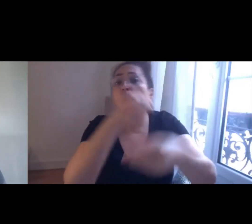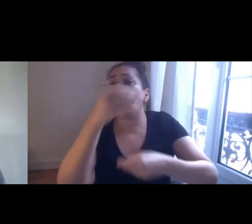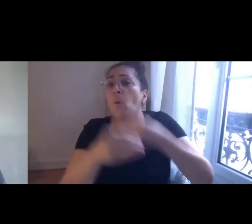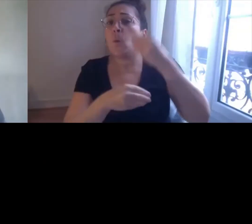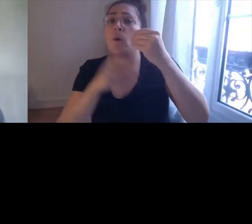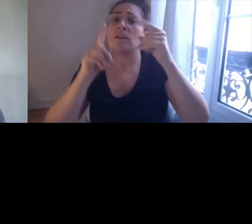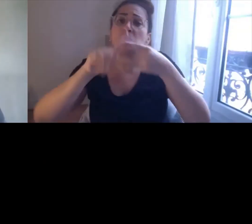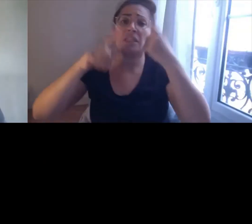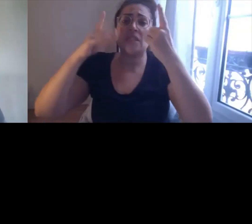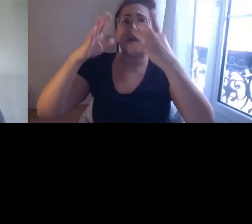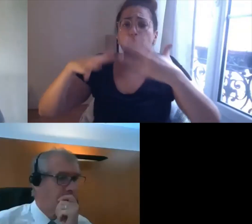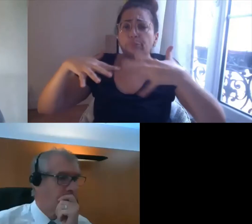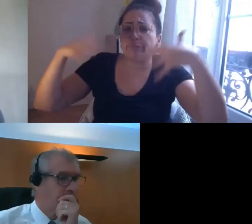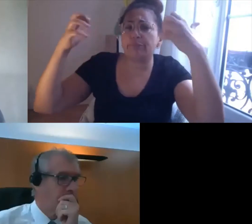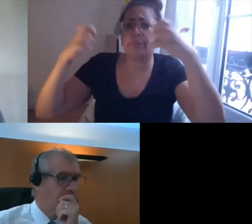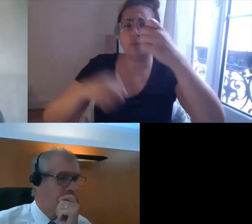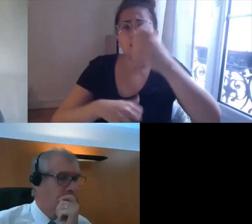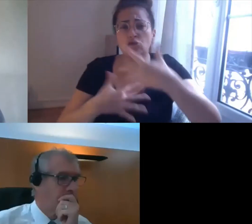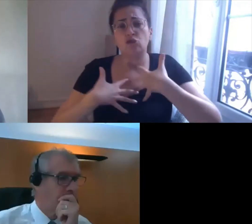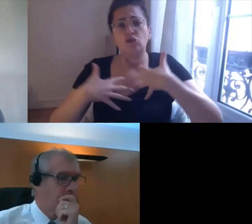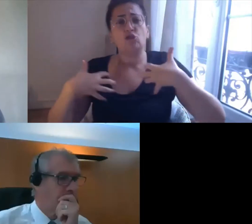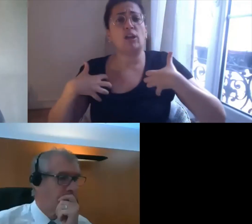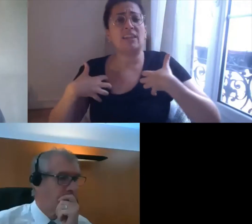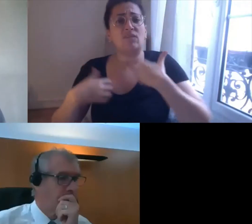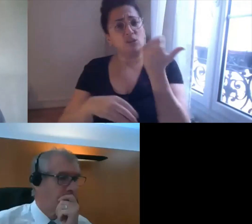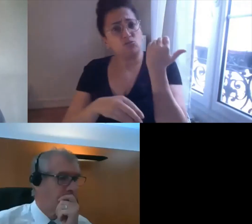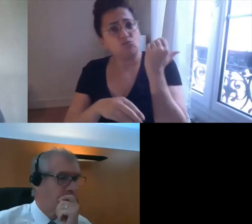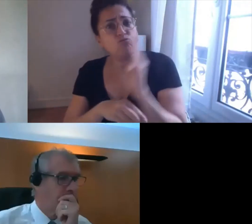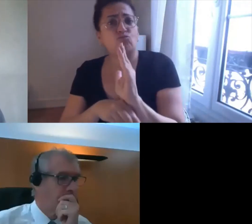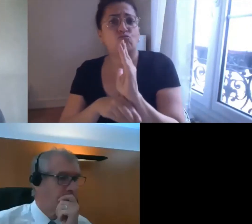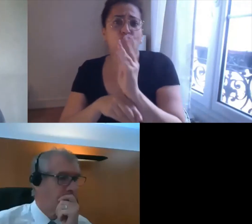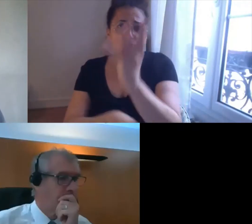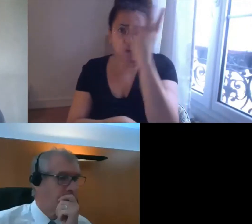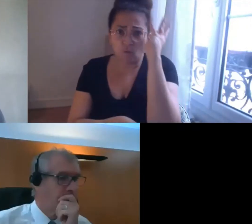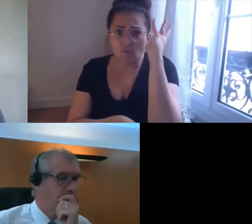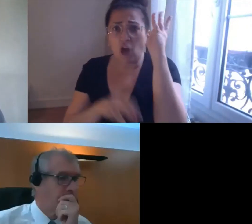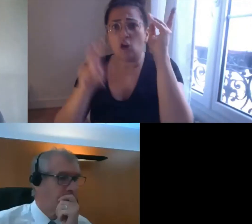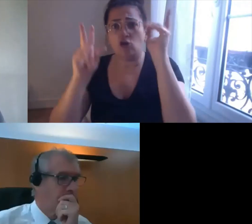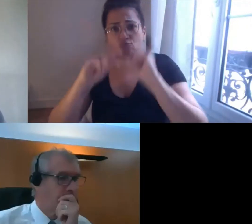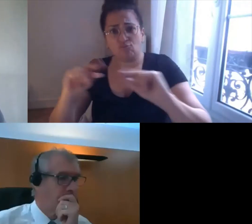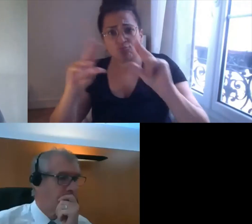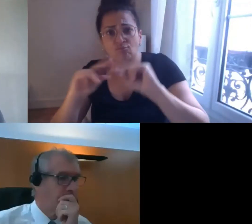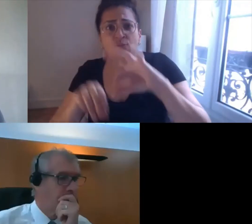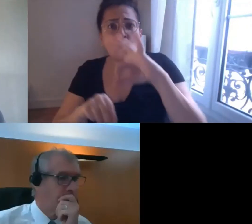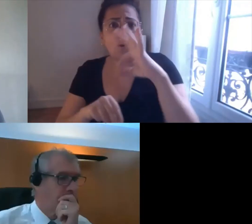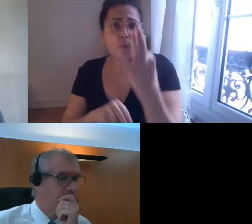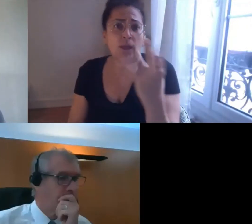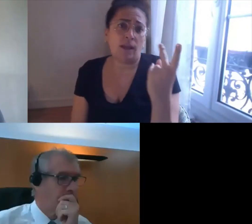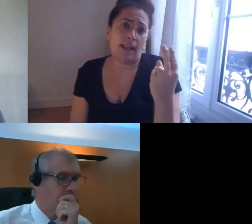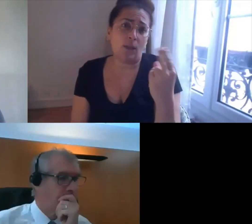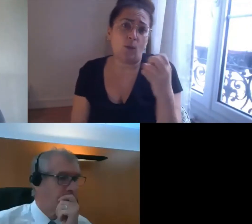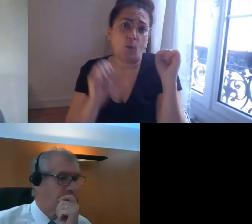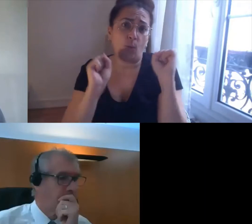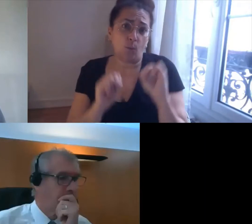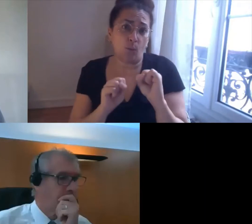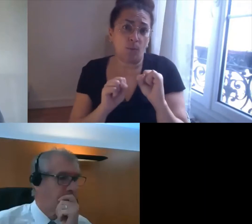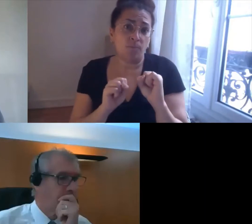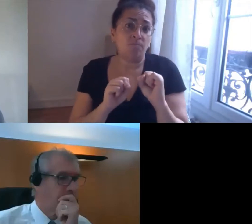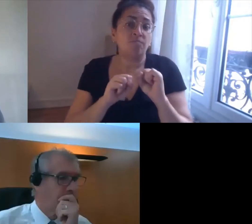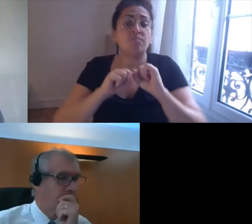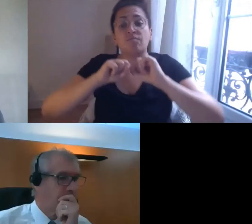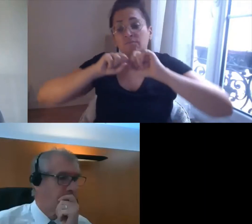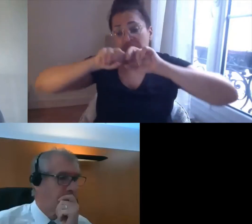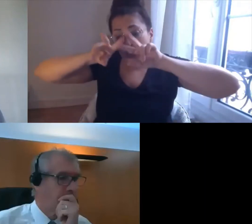scientifiques qui sont faits. Donc, ça, c'est quelque chose qui est un point très, très important, donc, dans les recherches que l'on soutient, et